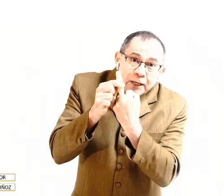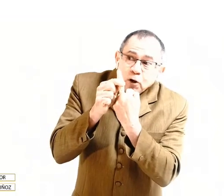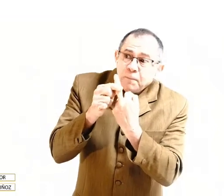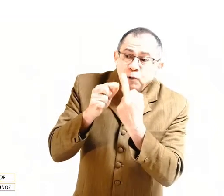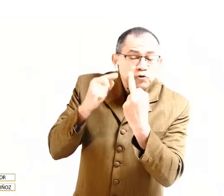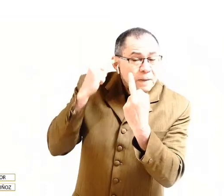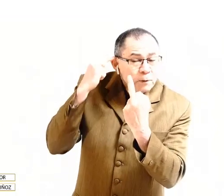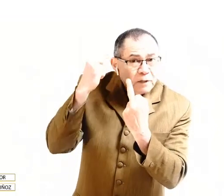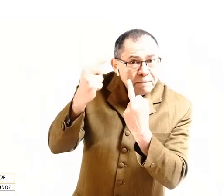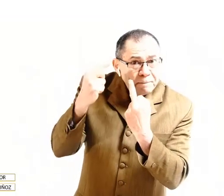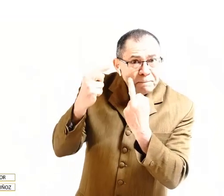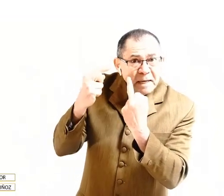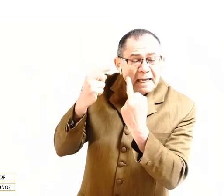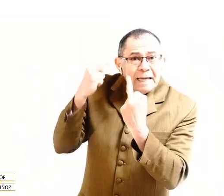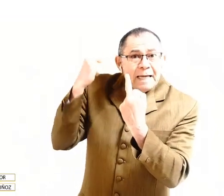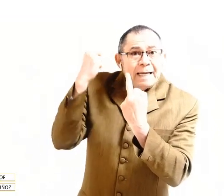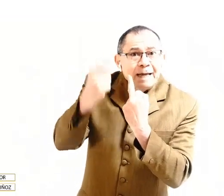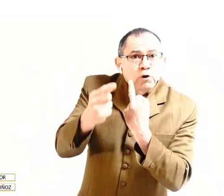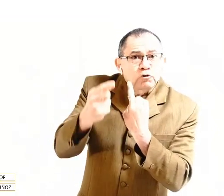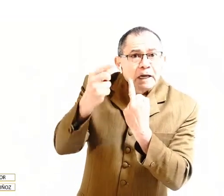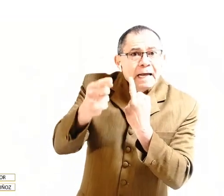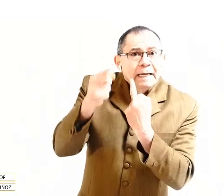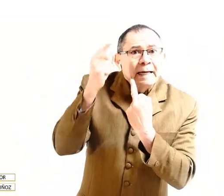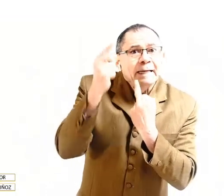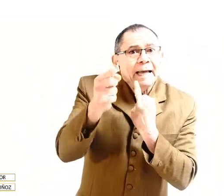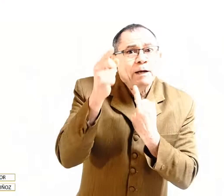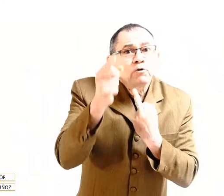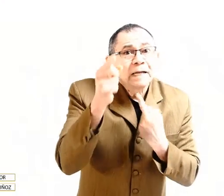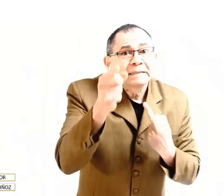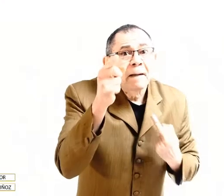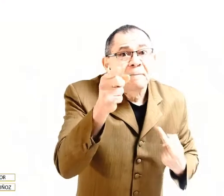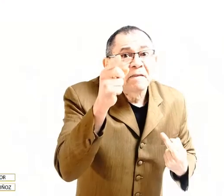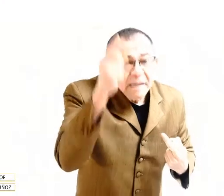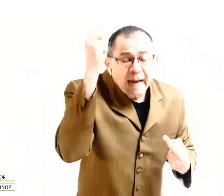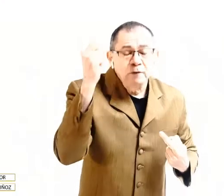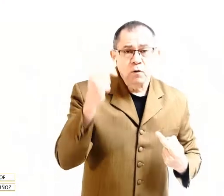Cristo. Por eso siempre usted, mire, qué doctrina es la que usted está predicando,